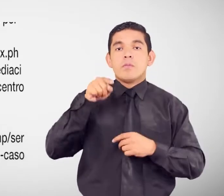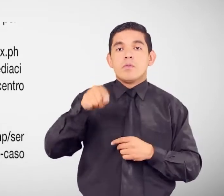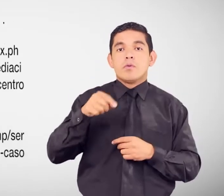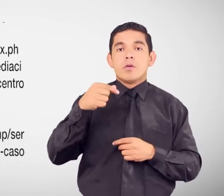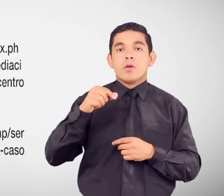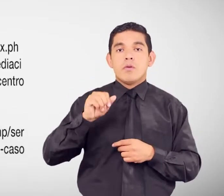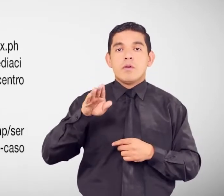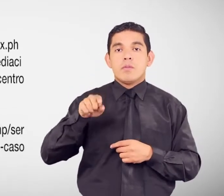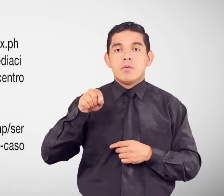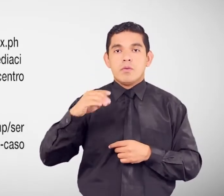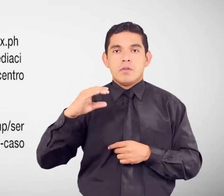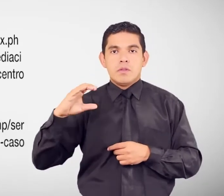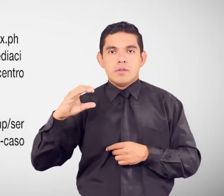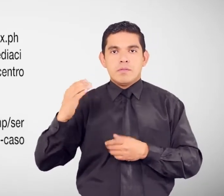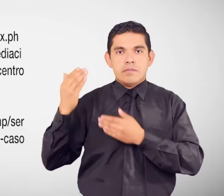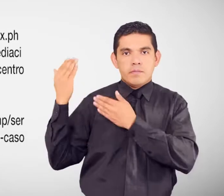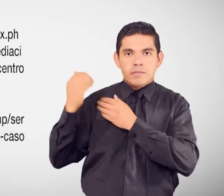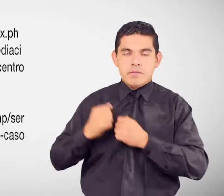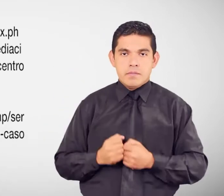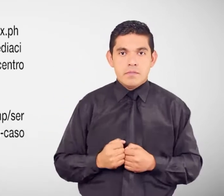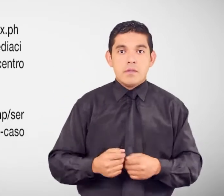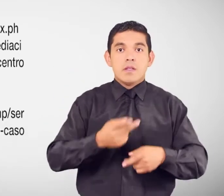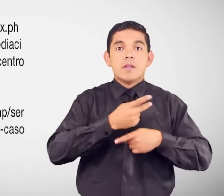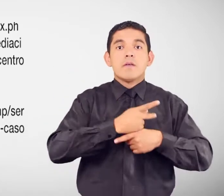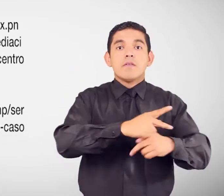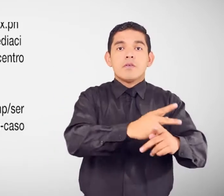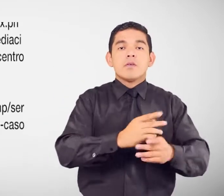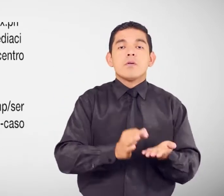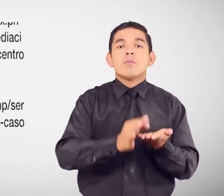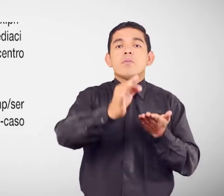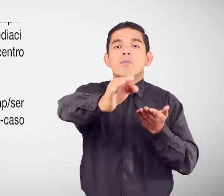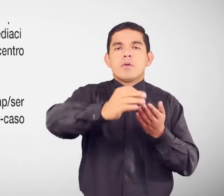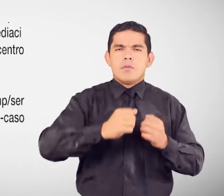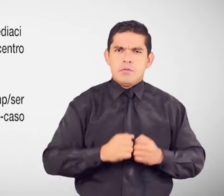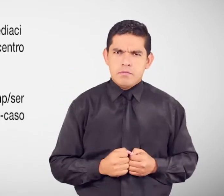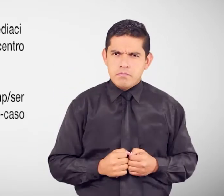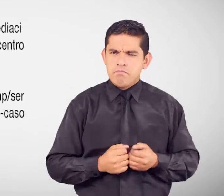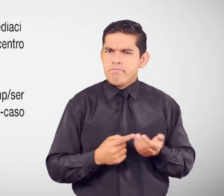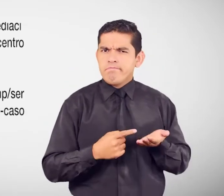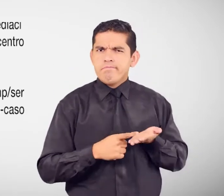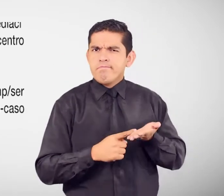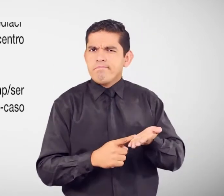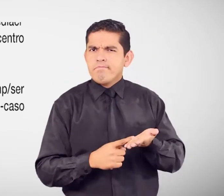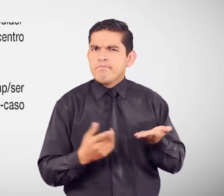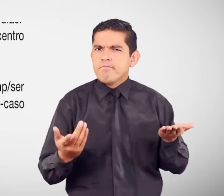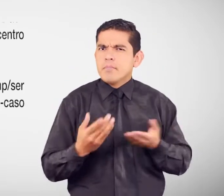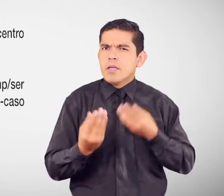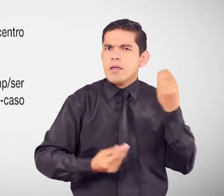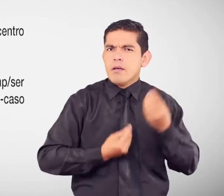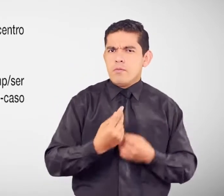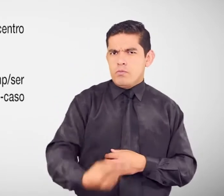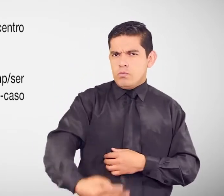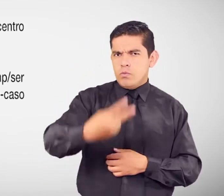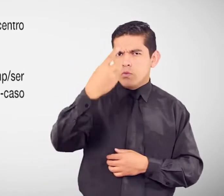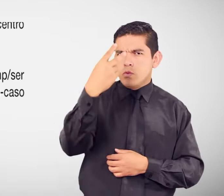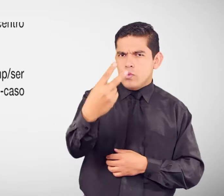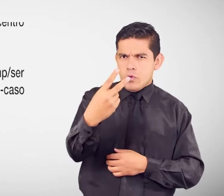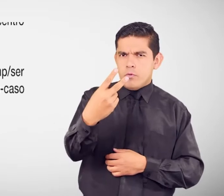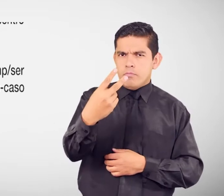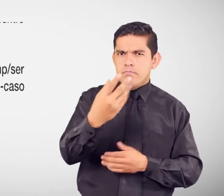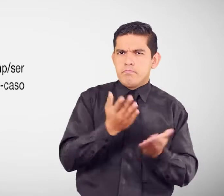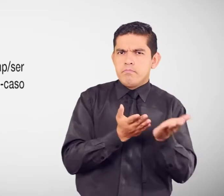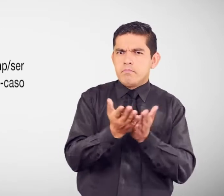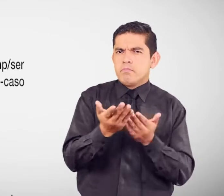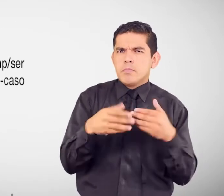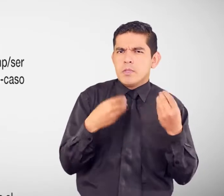.es Defensoría del pueblo ¿Qué se debe hacer? Existen dos vías para acceder a este